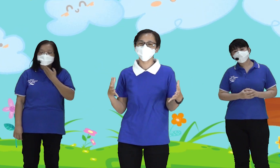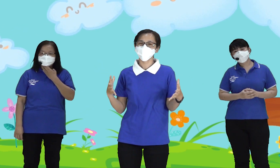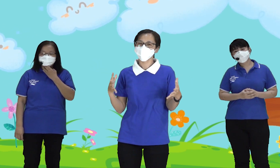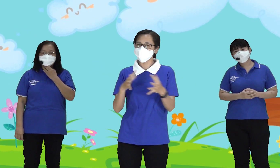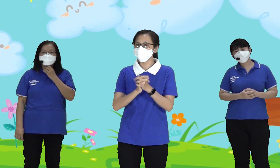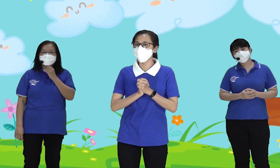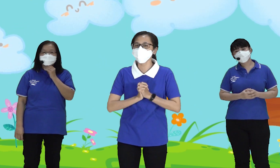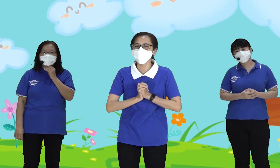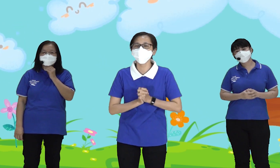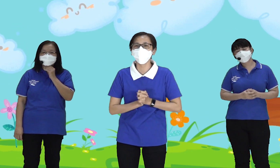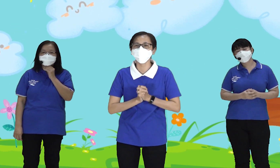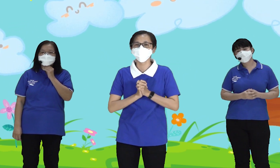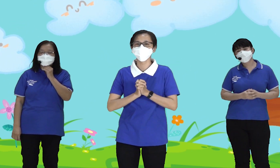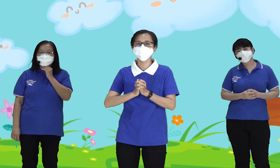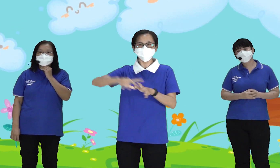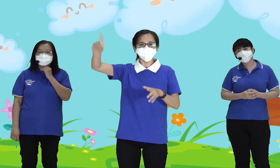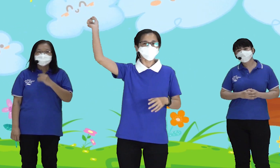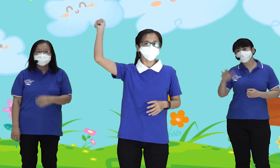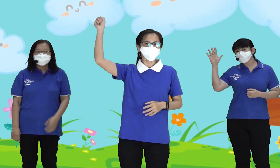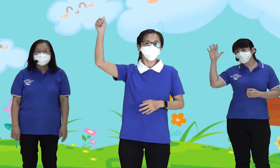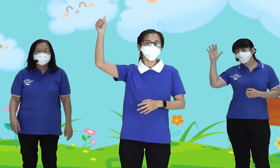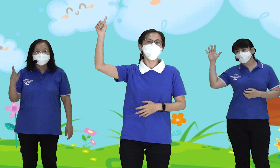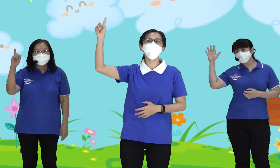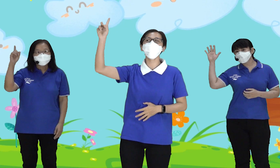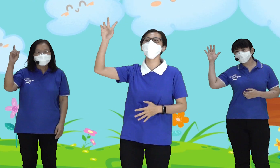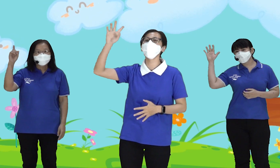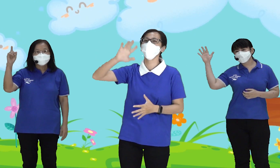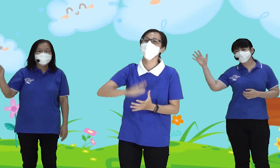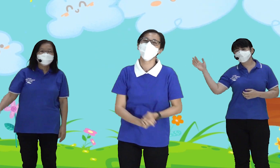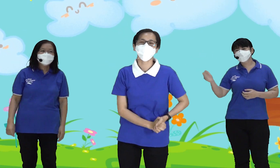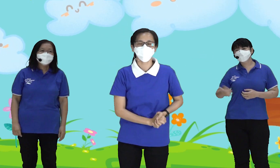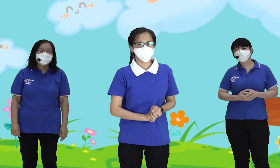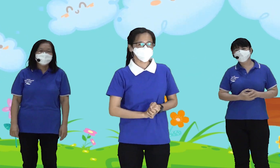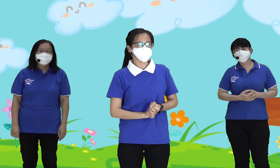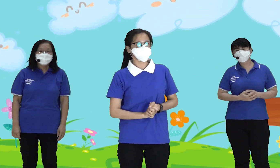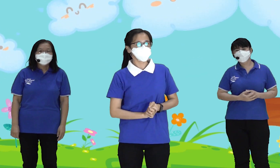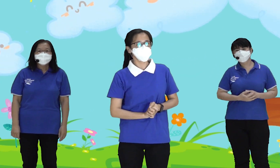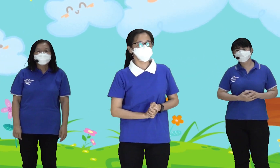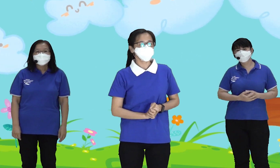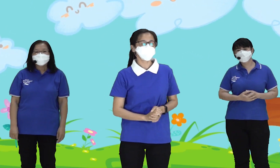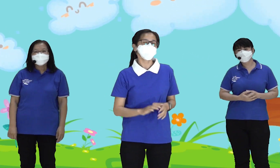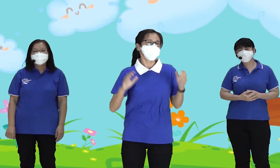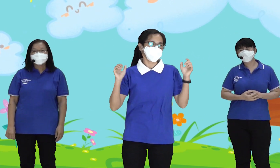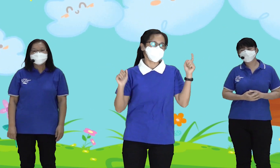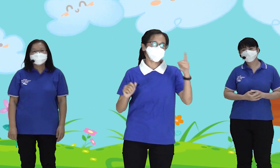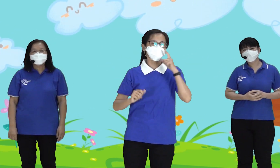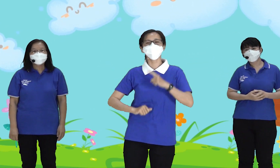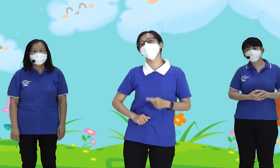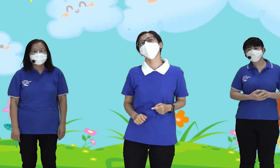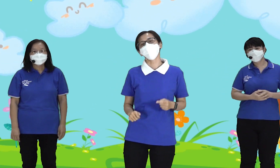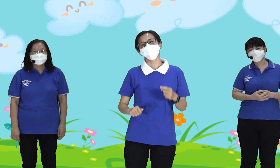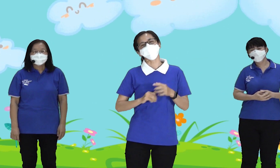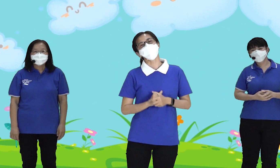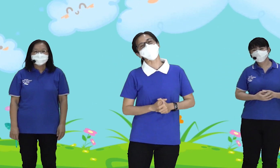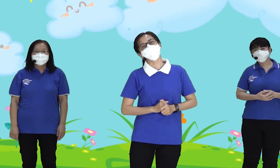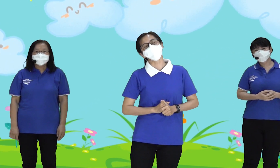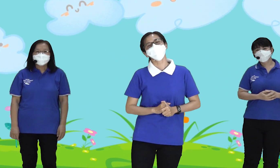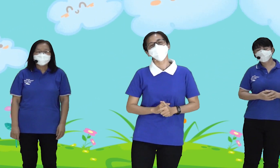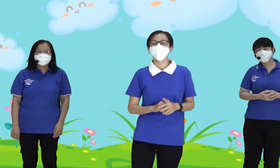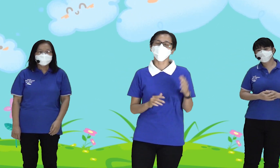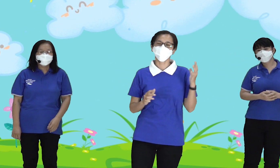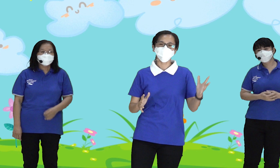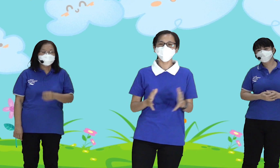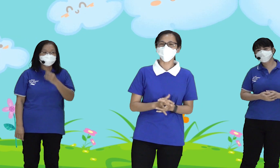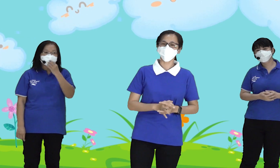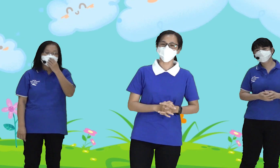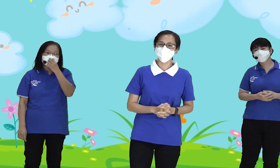tolong, suka berdoa sama Tuhan Wah, anak-anak di rumah Pasti deh, Lausul yakin